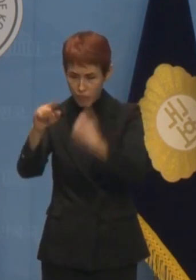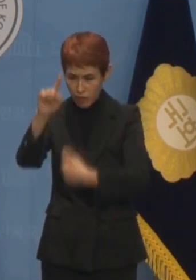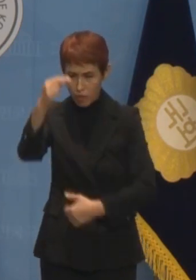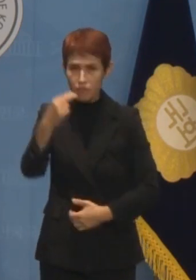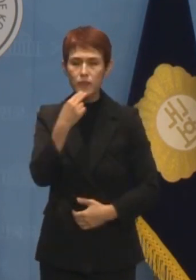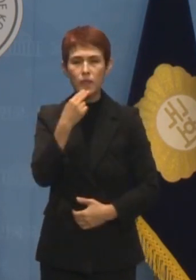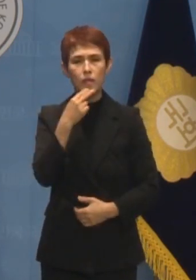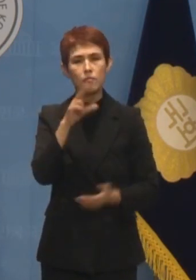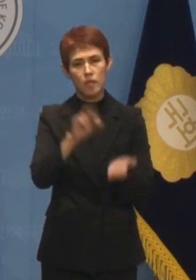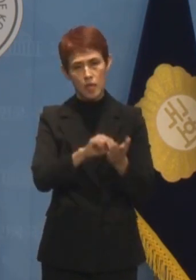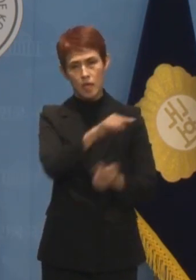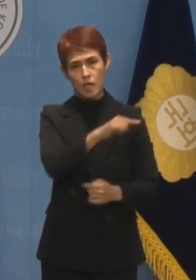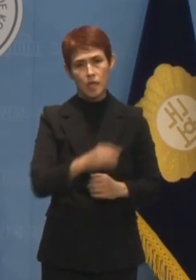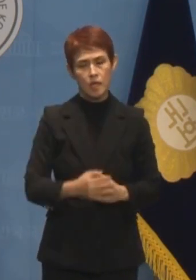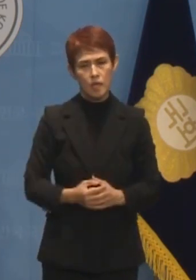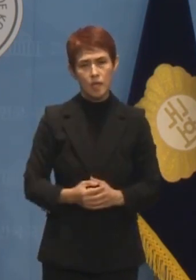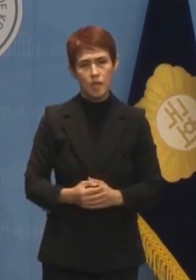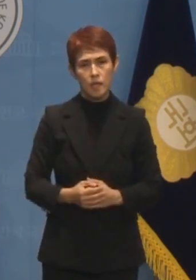적이 없었습니다.